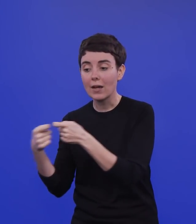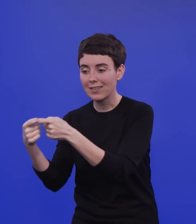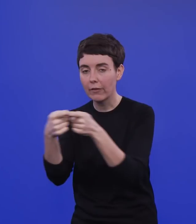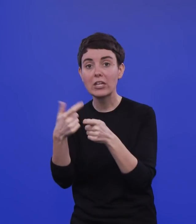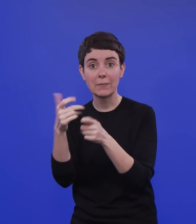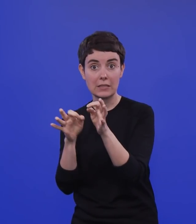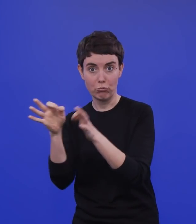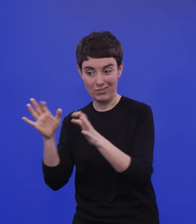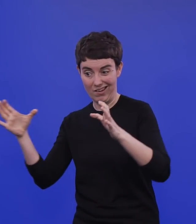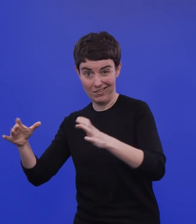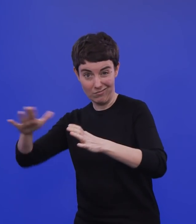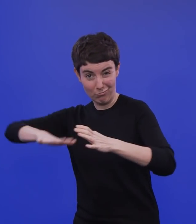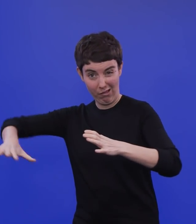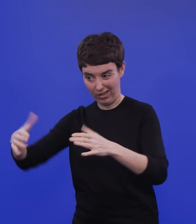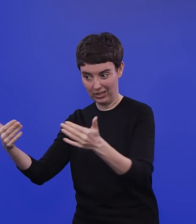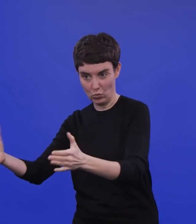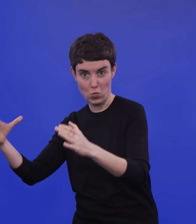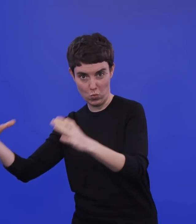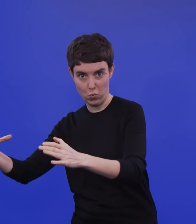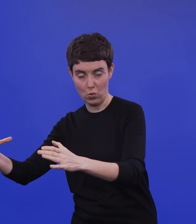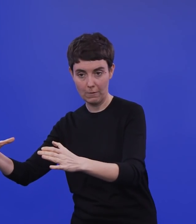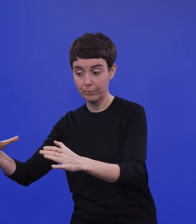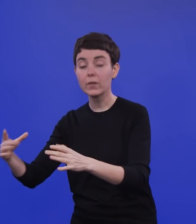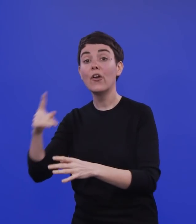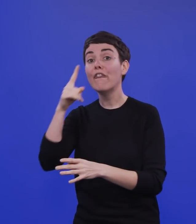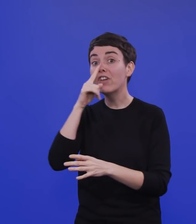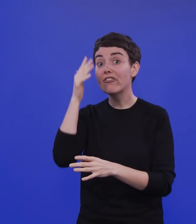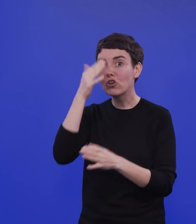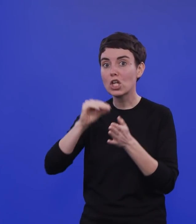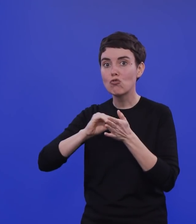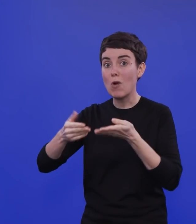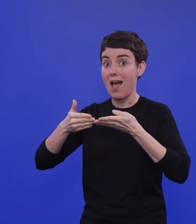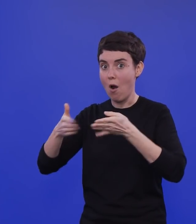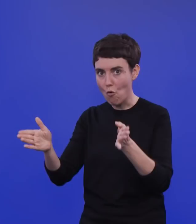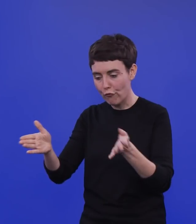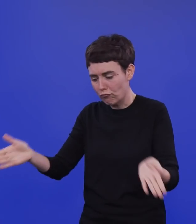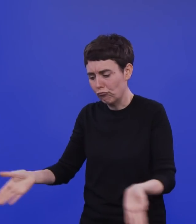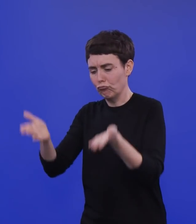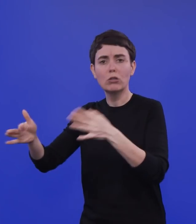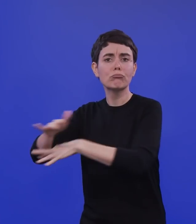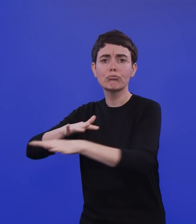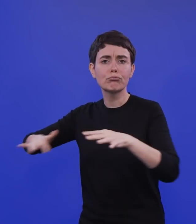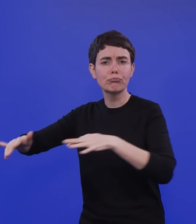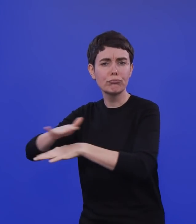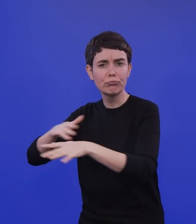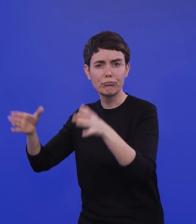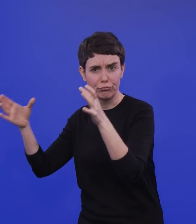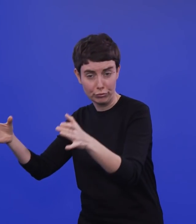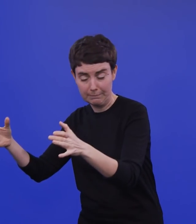können wir die Schulen komplett öffnen und vollkommenen Betrieb erlauben. Dann müsste man aber eben im Gegenzug wenn man denselben